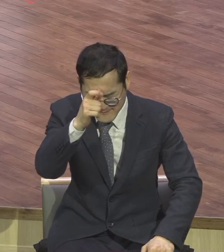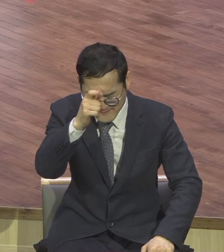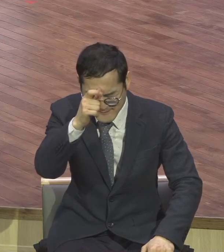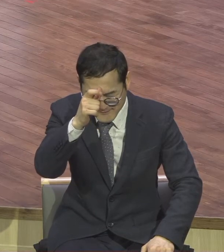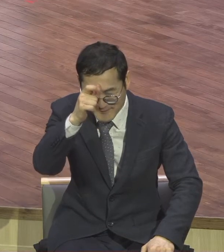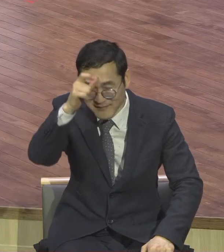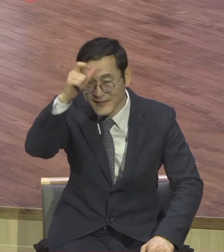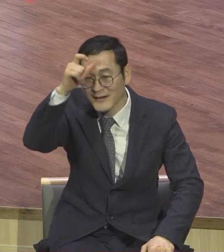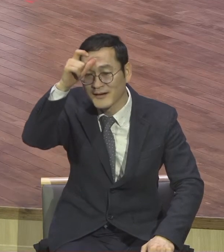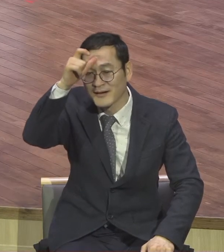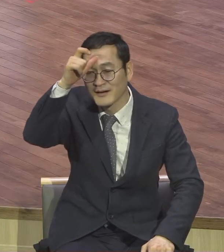용서 못해